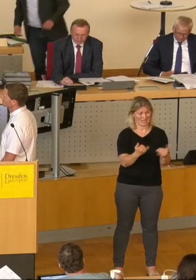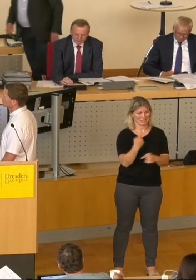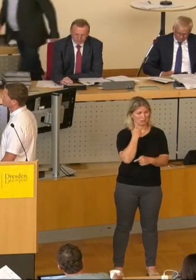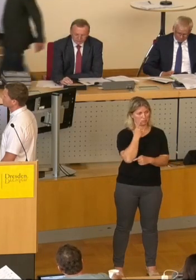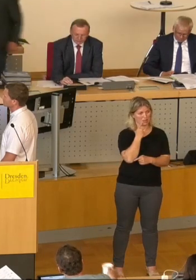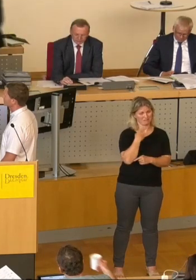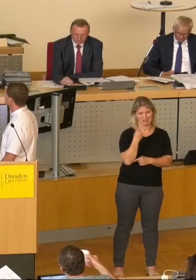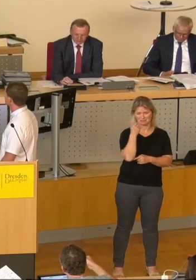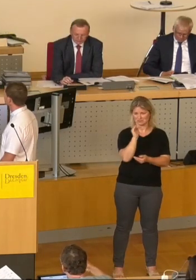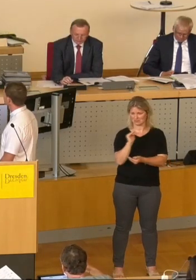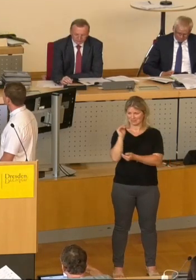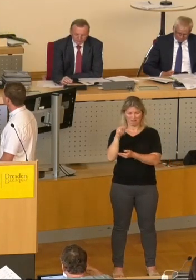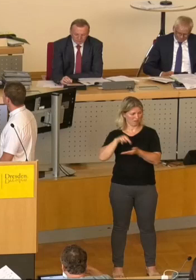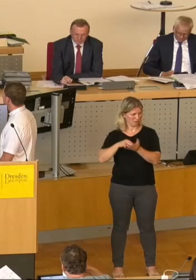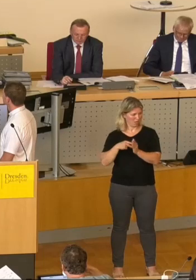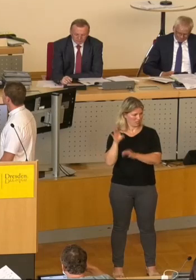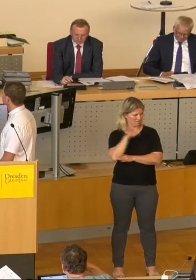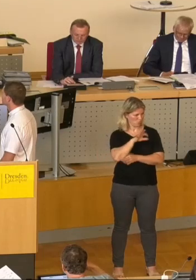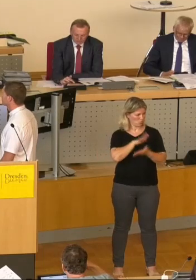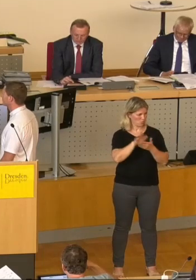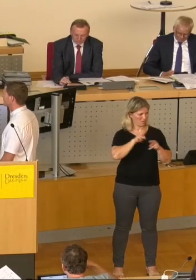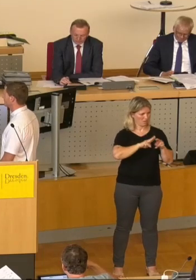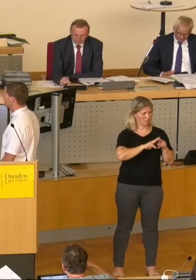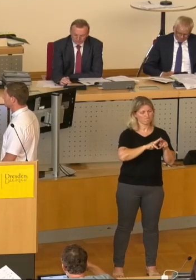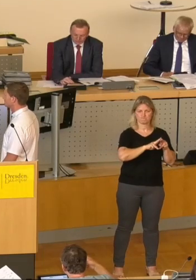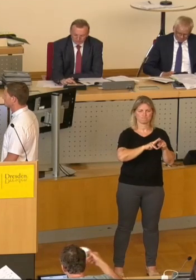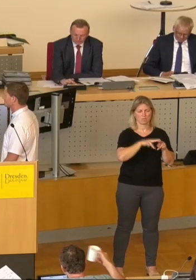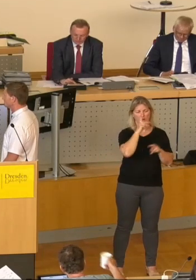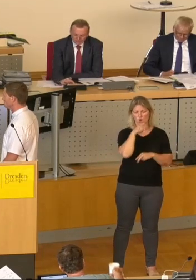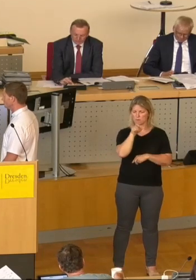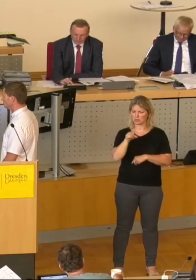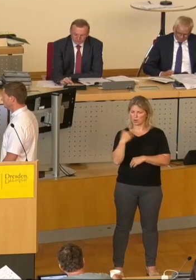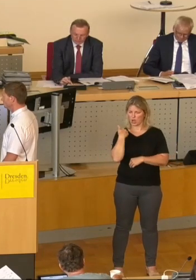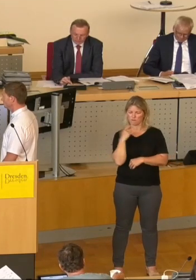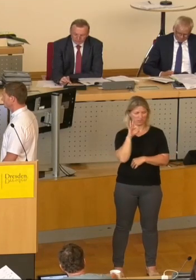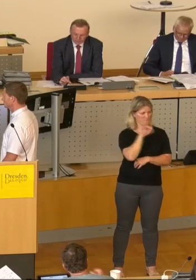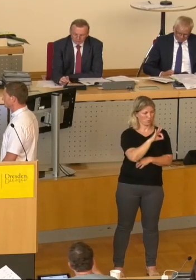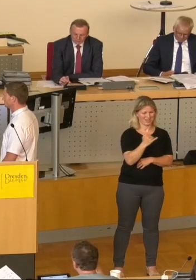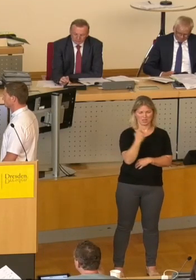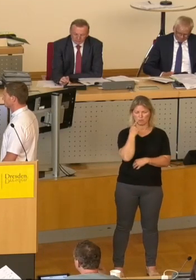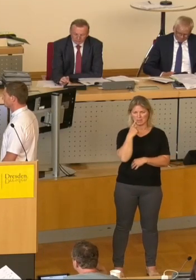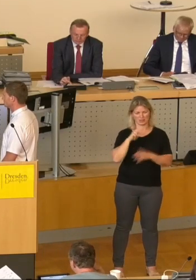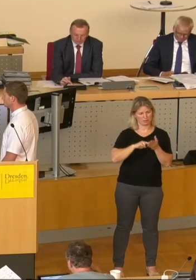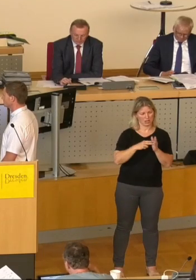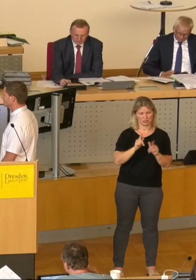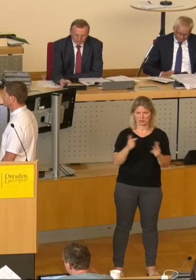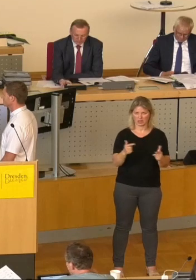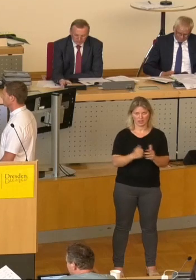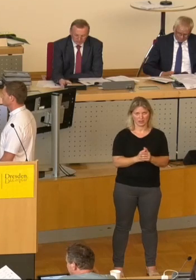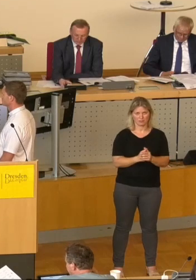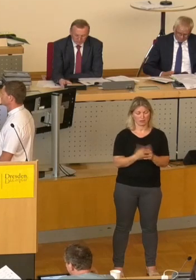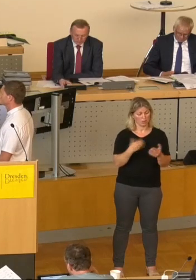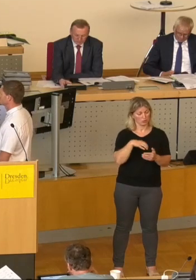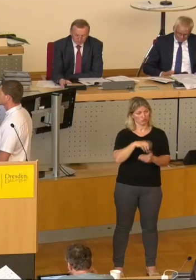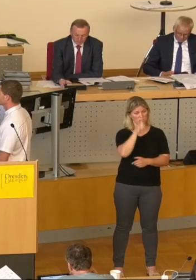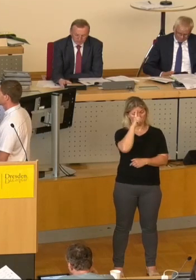nicht gebunden, nicht vorgesehen und auch der personelle Aufwand nicht vorgesehen. Der Stadtrat hat ja ein grundsätzliches